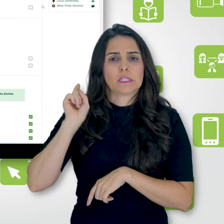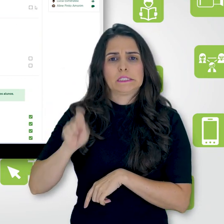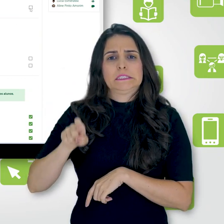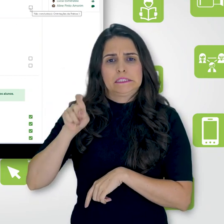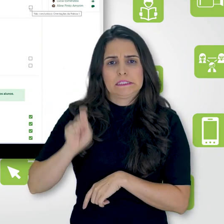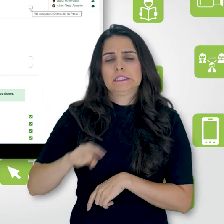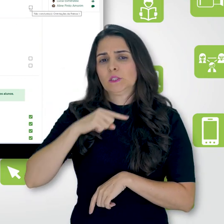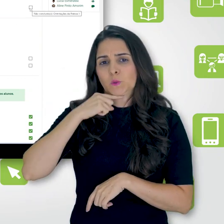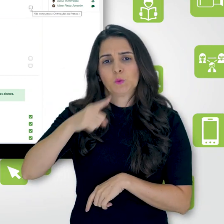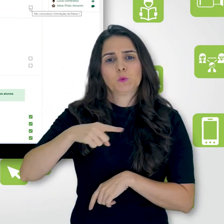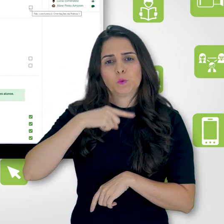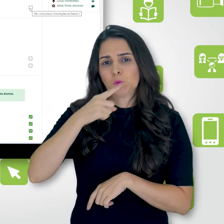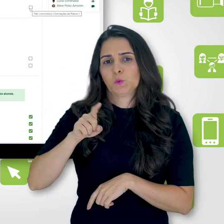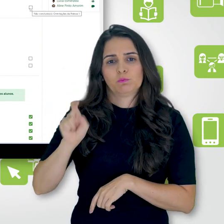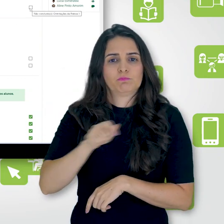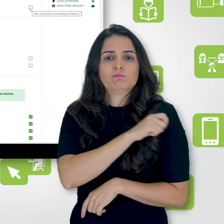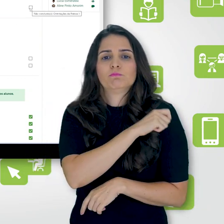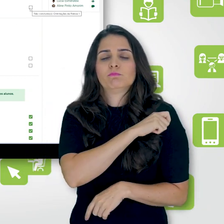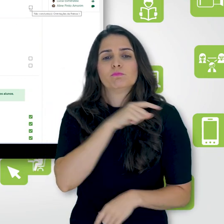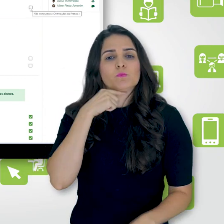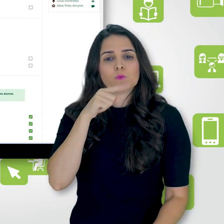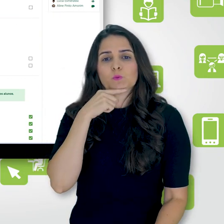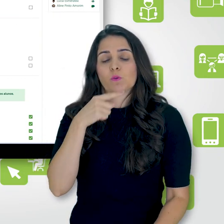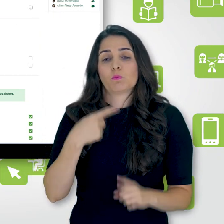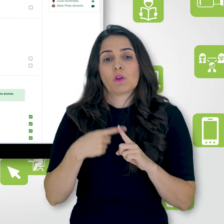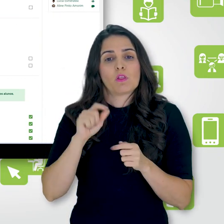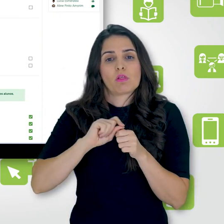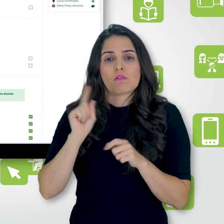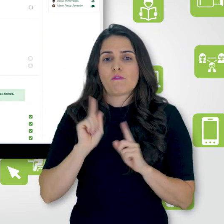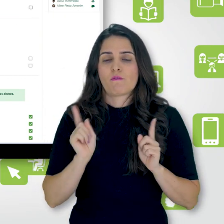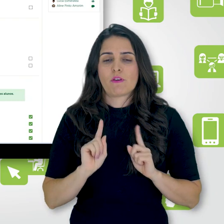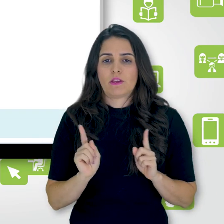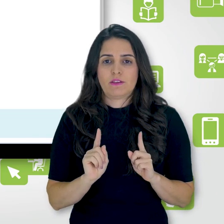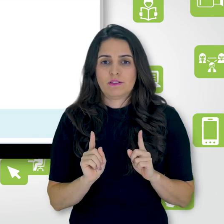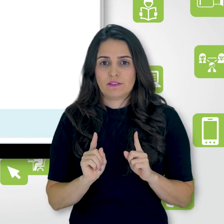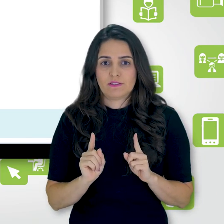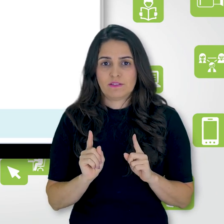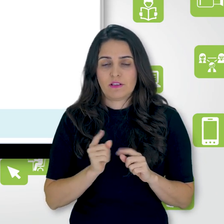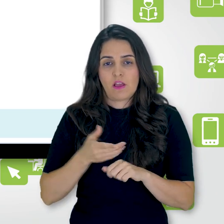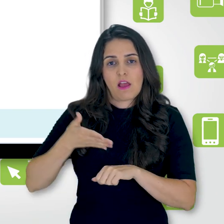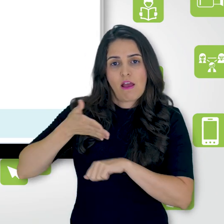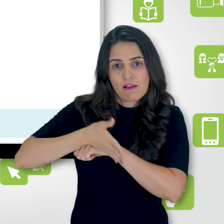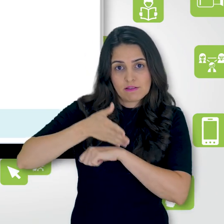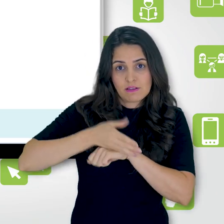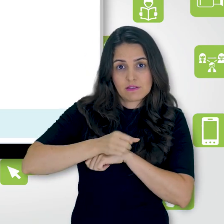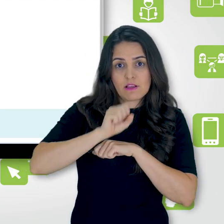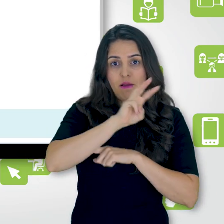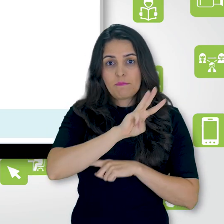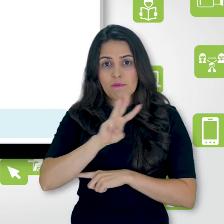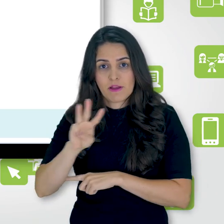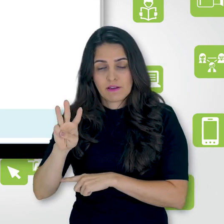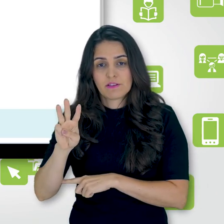aqui que eu não consigo. E para o aluno aparece não concluído. Então, vou acessar a página.